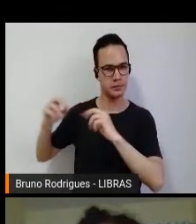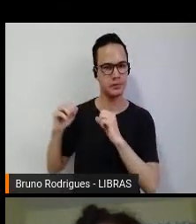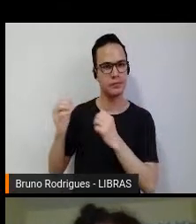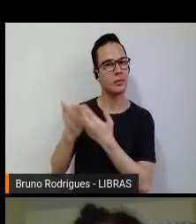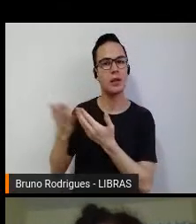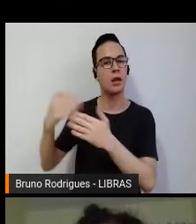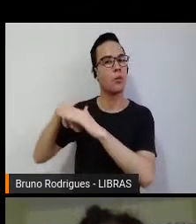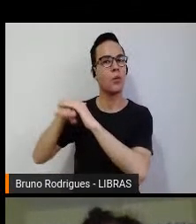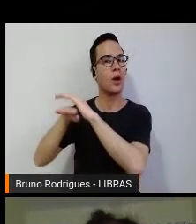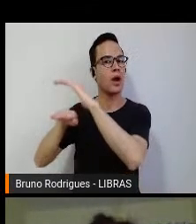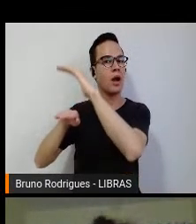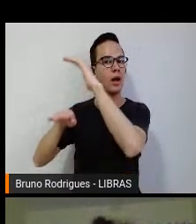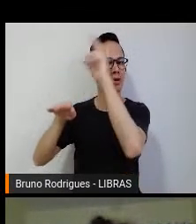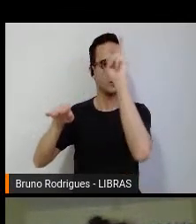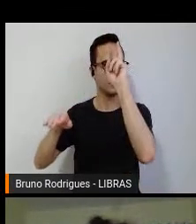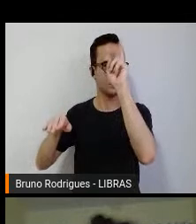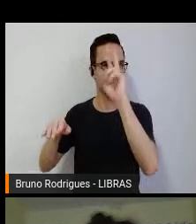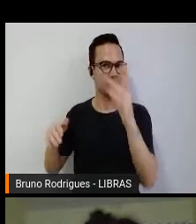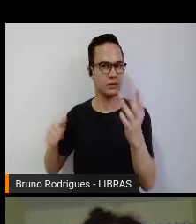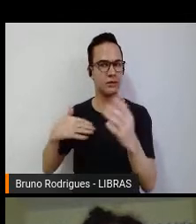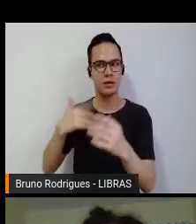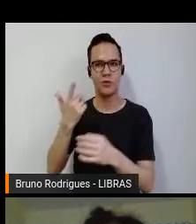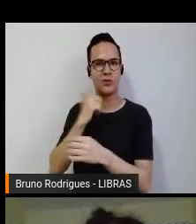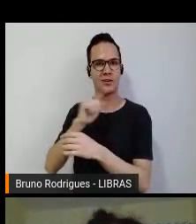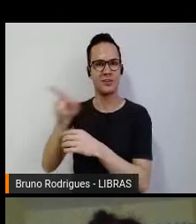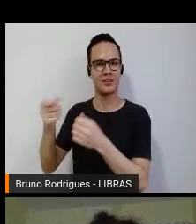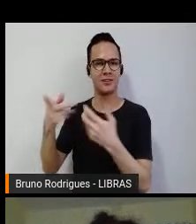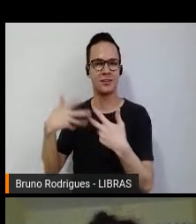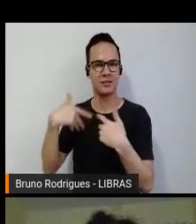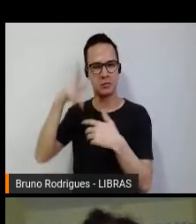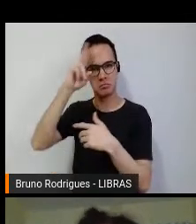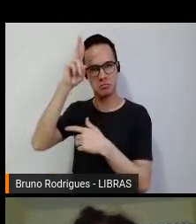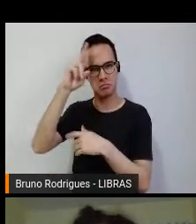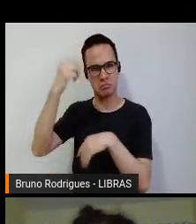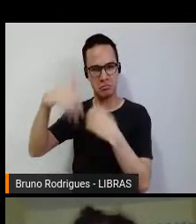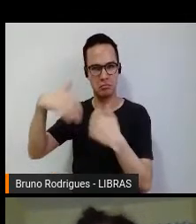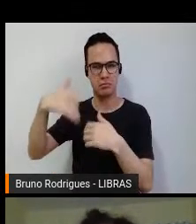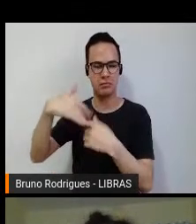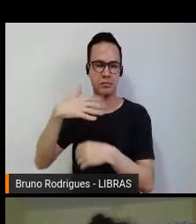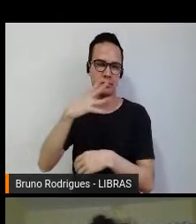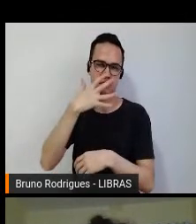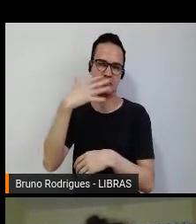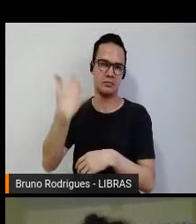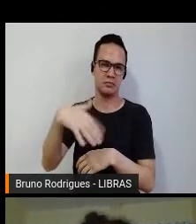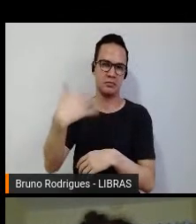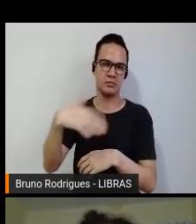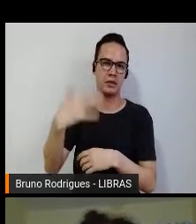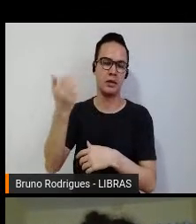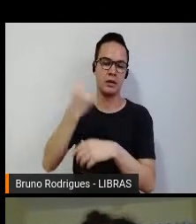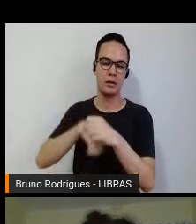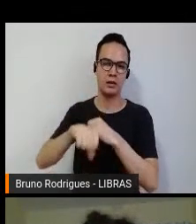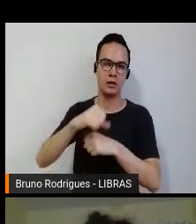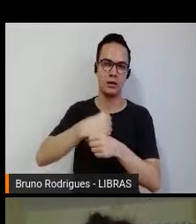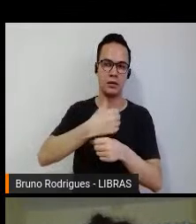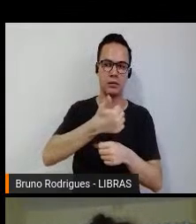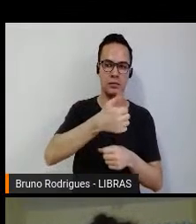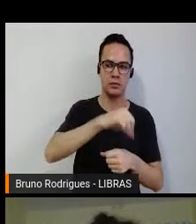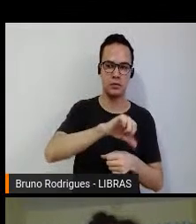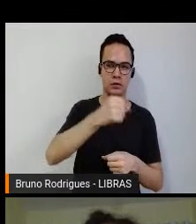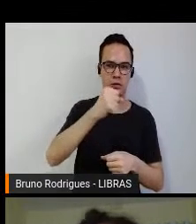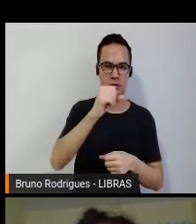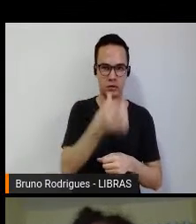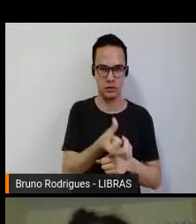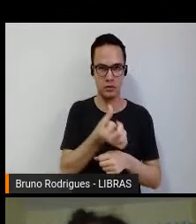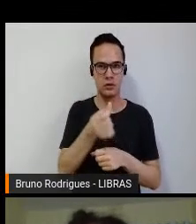guardaram essa história, né, e eu tive acesso a uma série de informações, como por exemplo, essa, em 1986, a